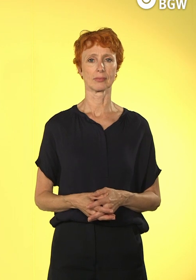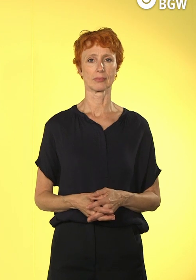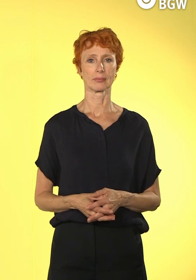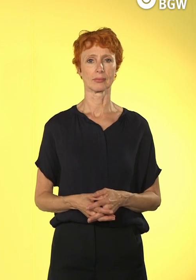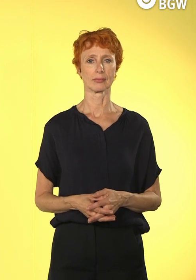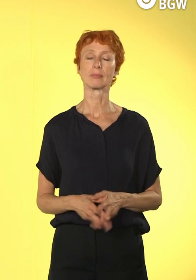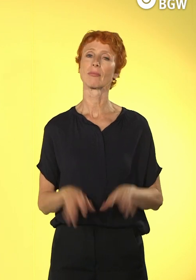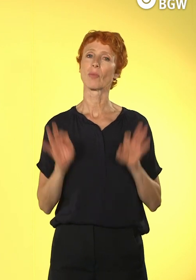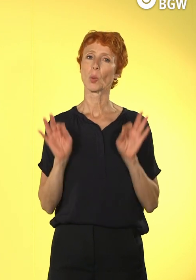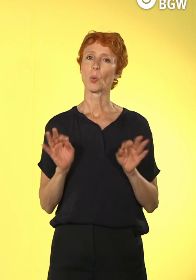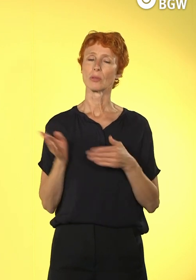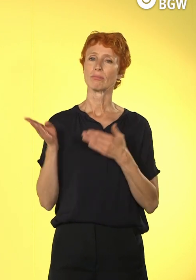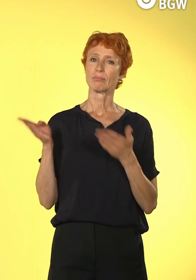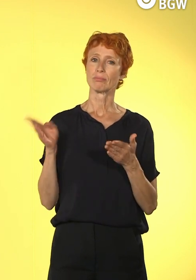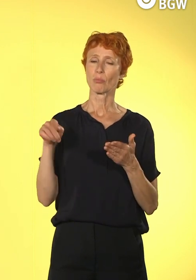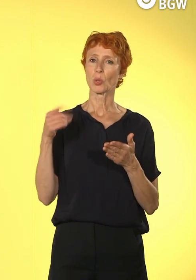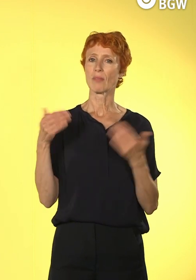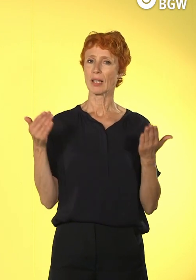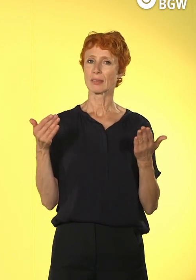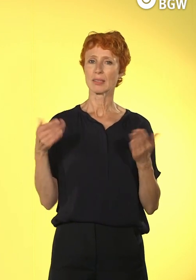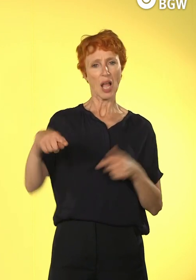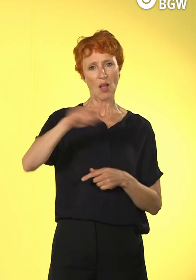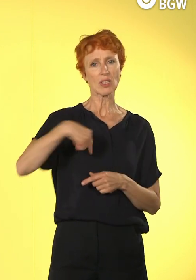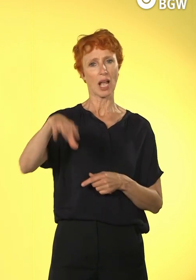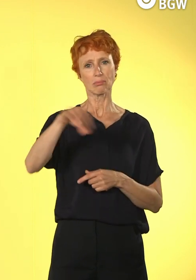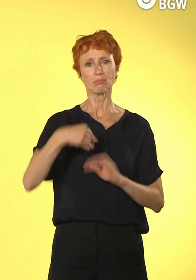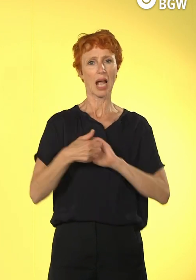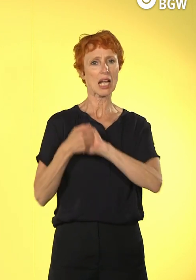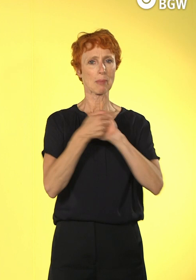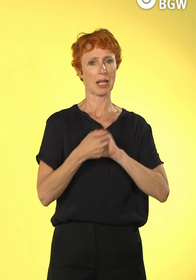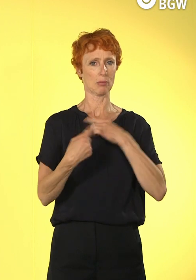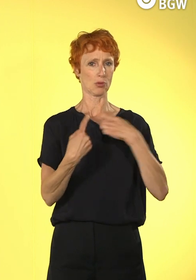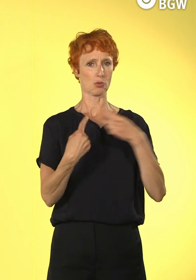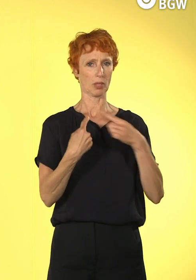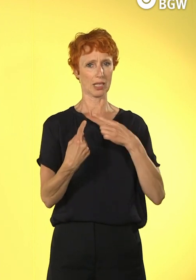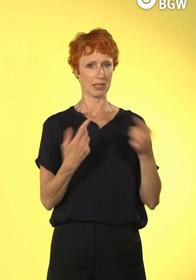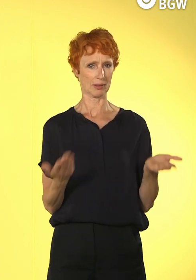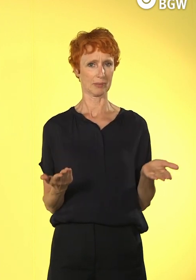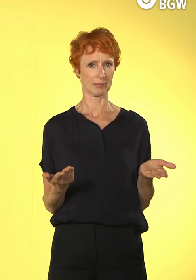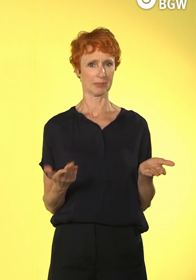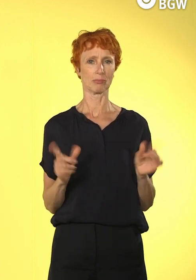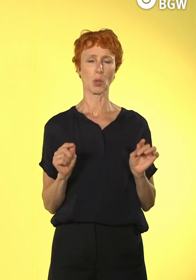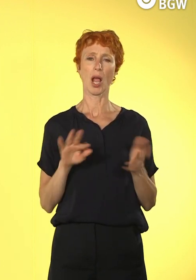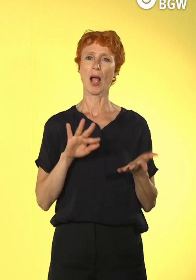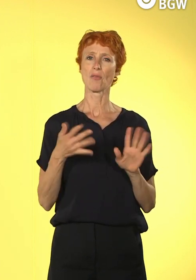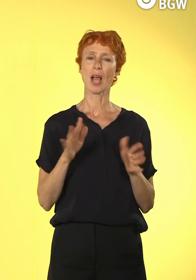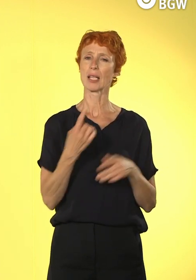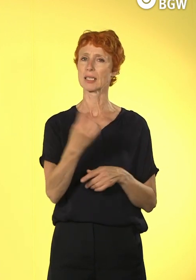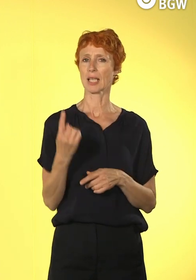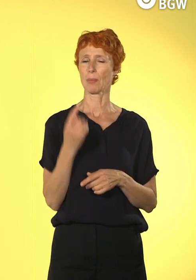Gut. Und hier würden wir gerne noch mal mit Ihnen ins Gespräch kommen. Ich glaube, haben, wenn Sie sich das einfach mal kurz angucken,